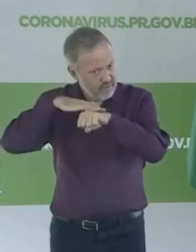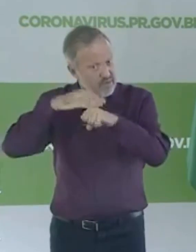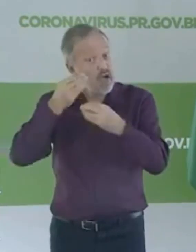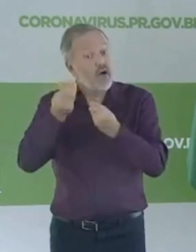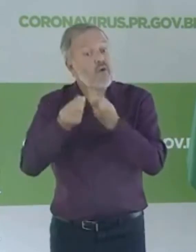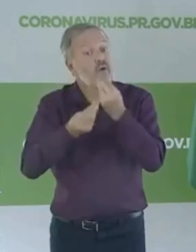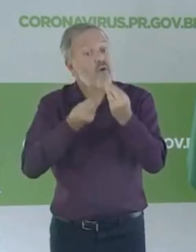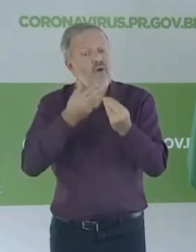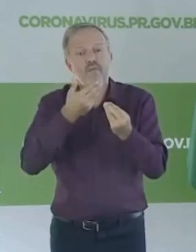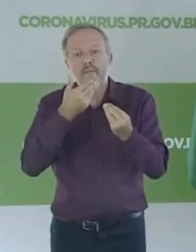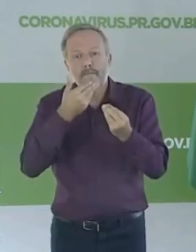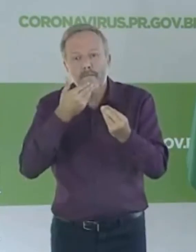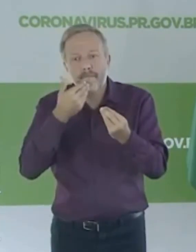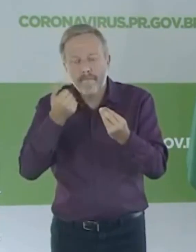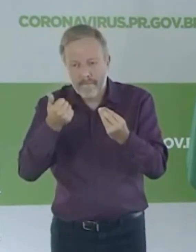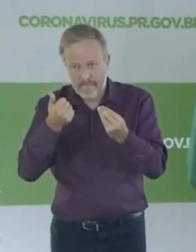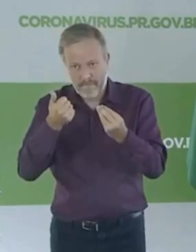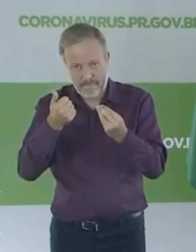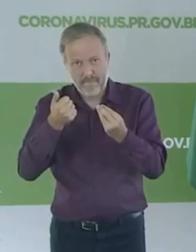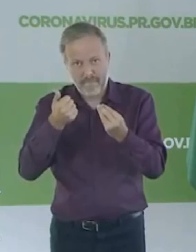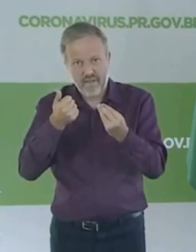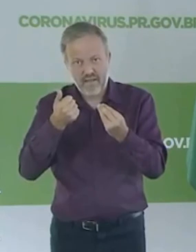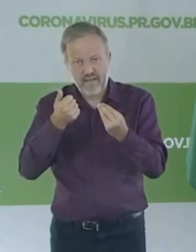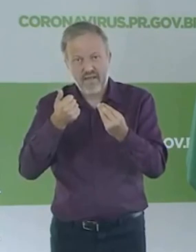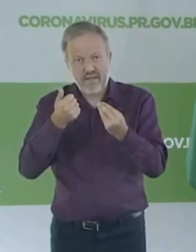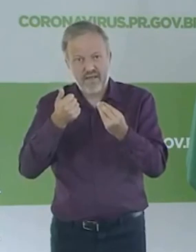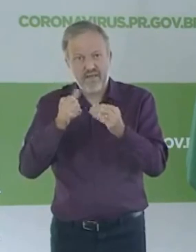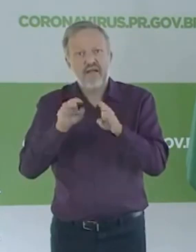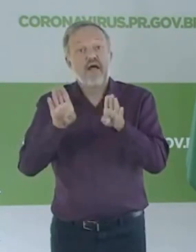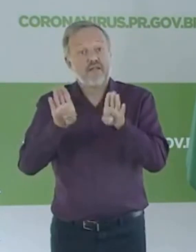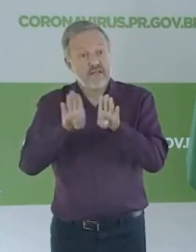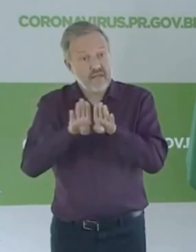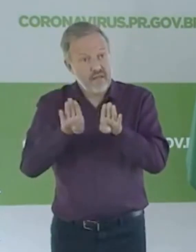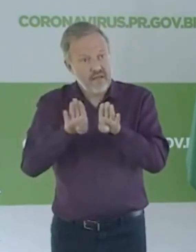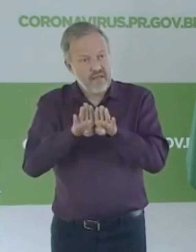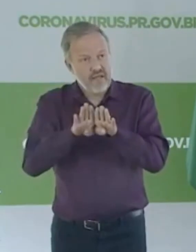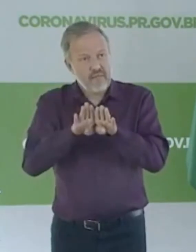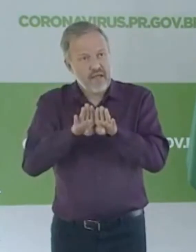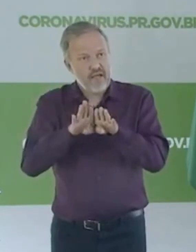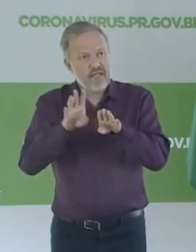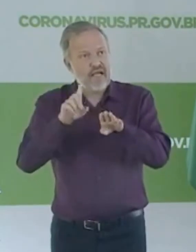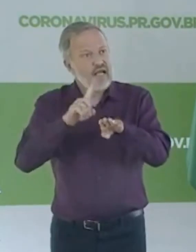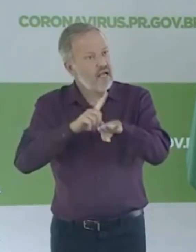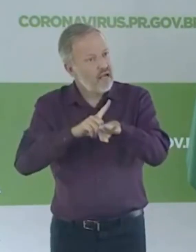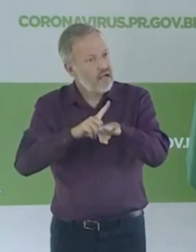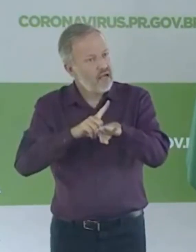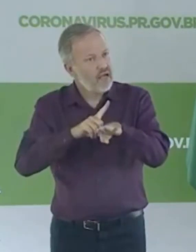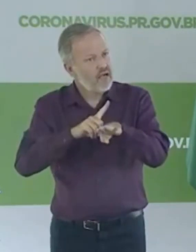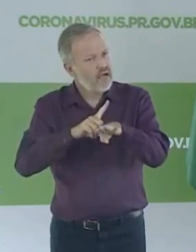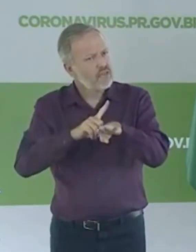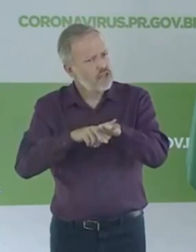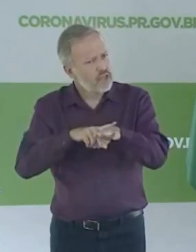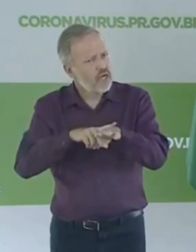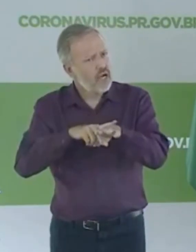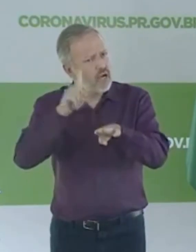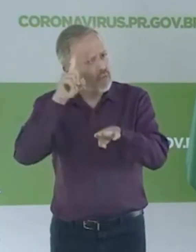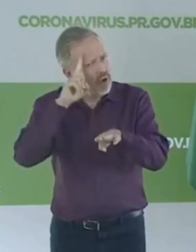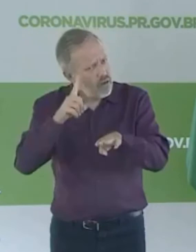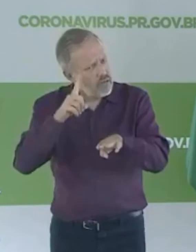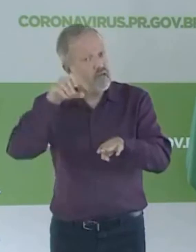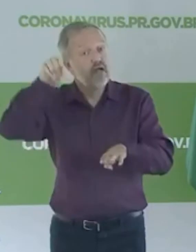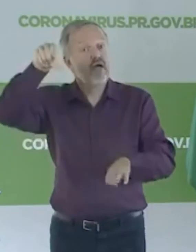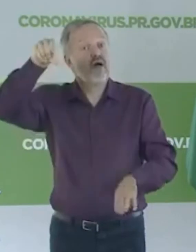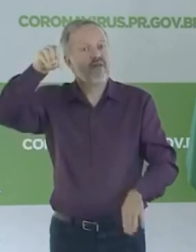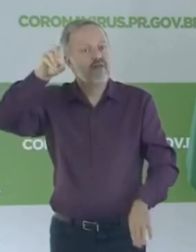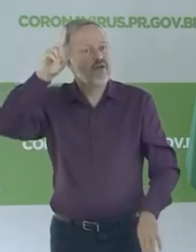da tarifa social da Sanepar também vão ter aí esse prazo de 90 dias sem ter a necessidade de fazer o